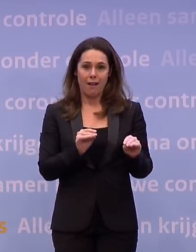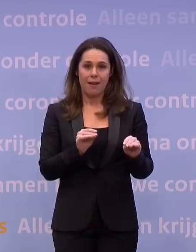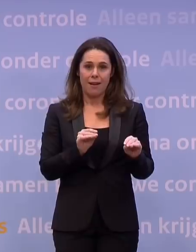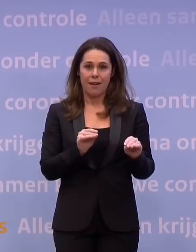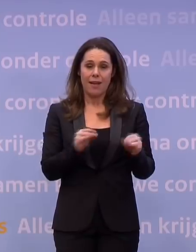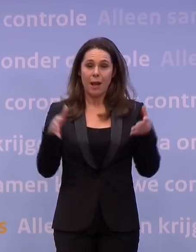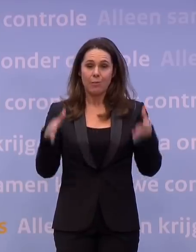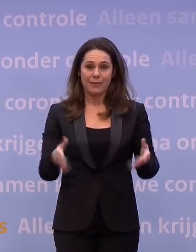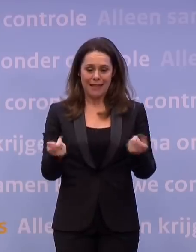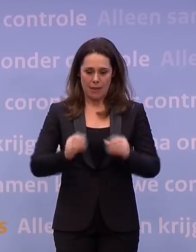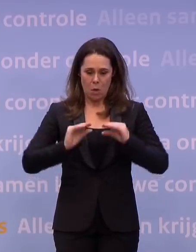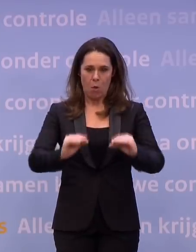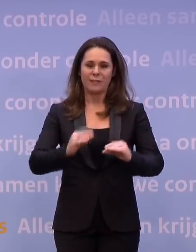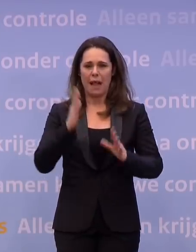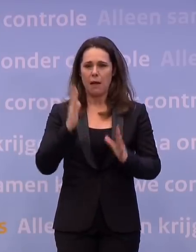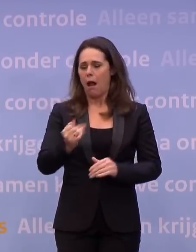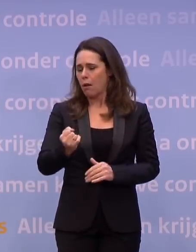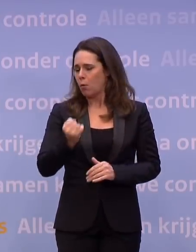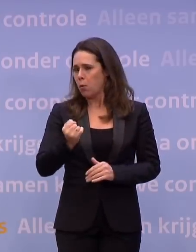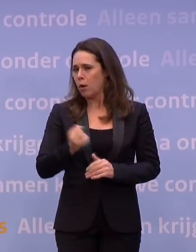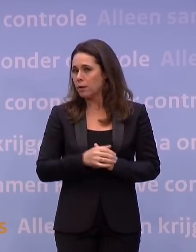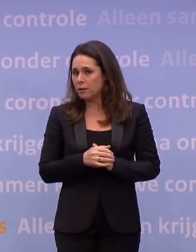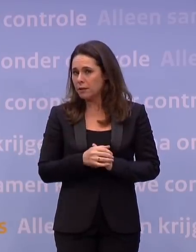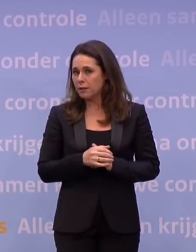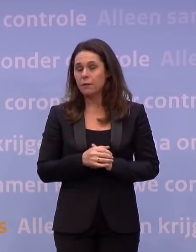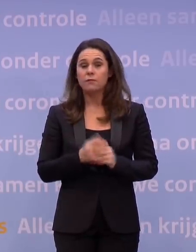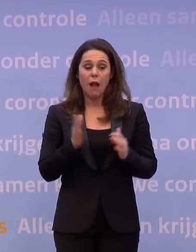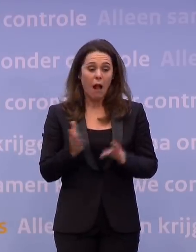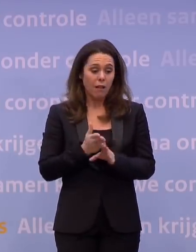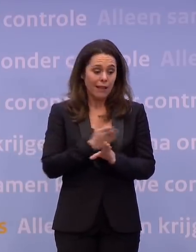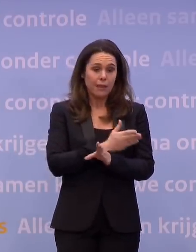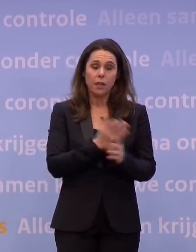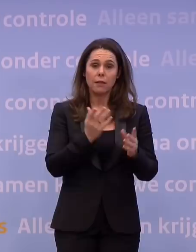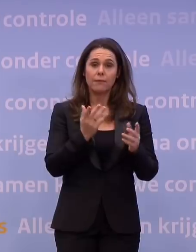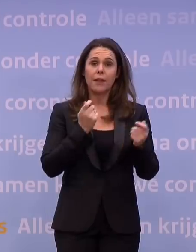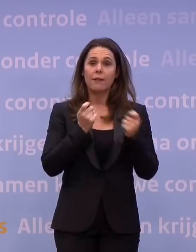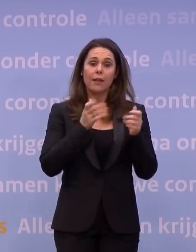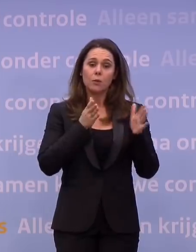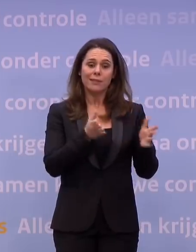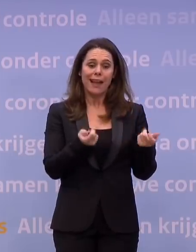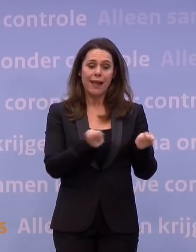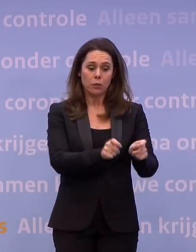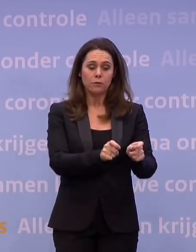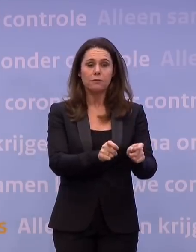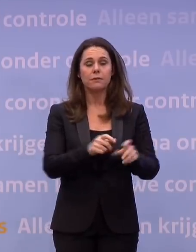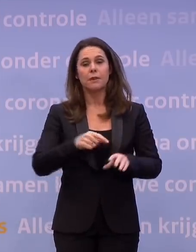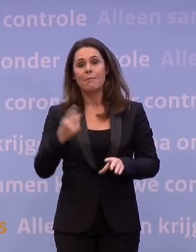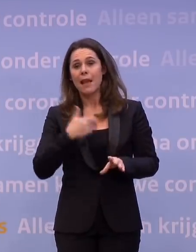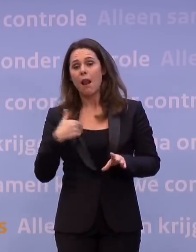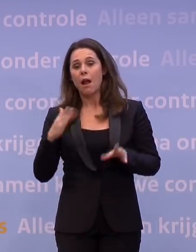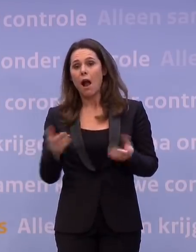die al vrij, die al behoorlijk heftig is, inclusief de winkelstraten die dicht zijn, naast al langer dicht de horeca.